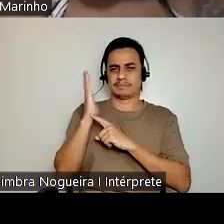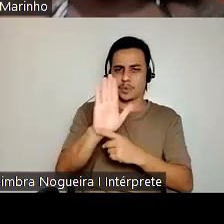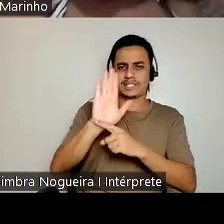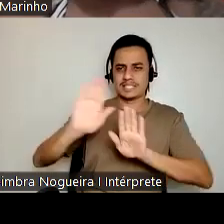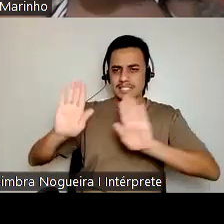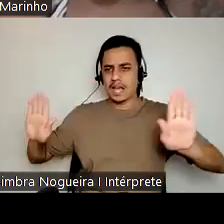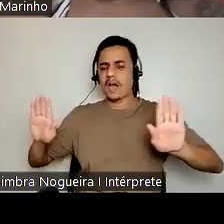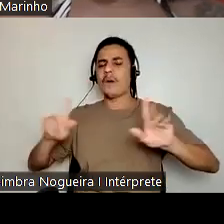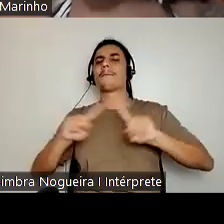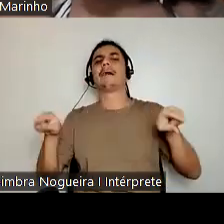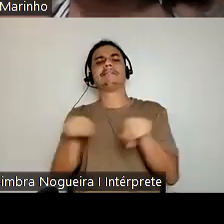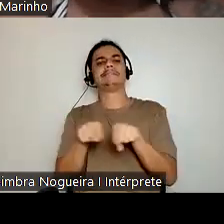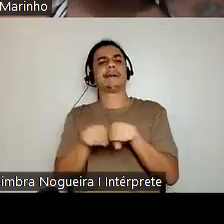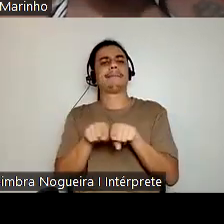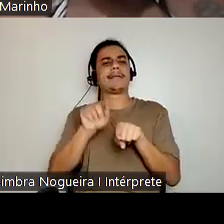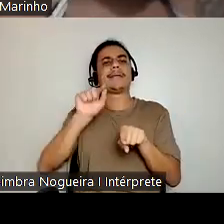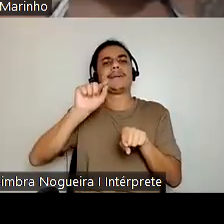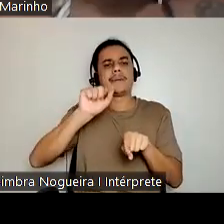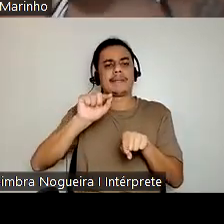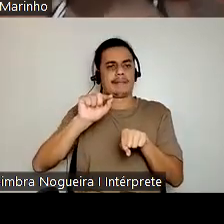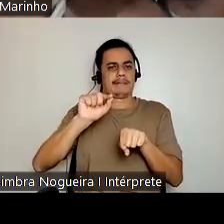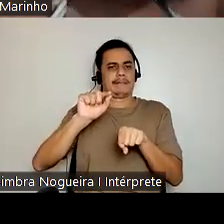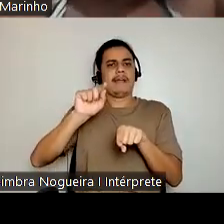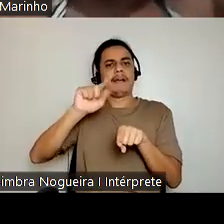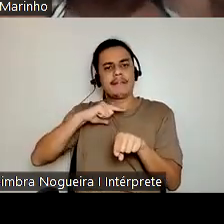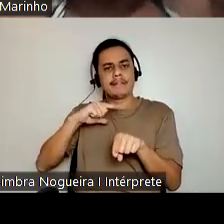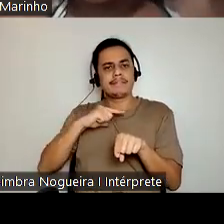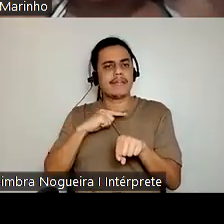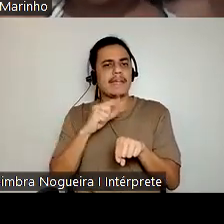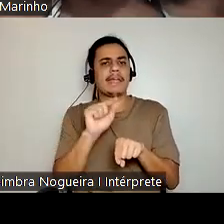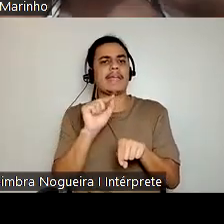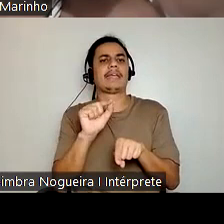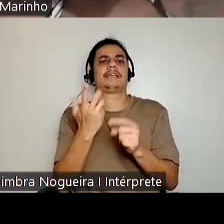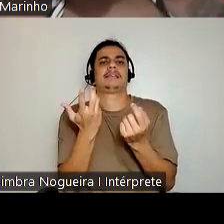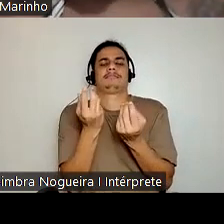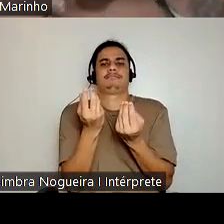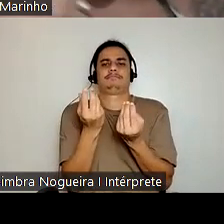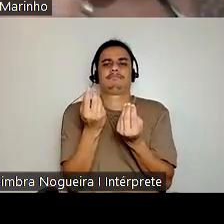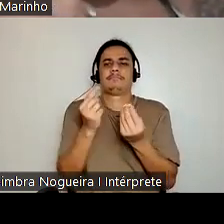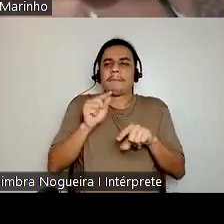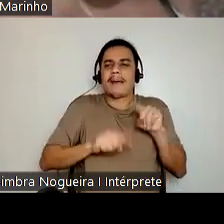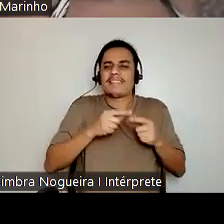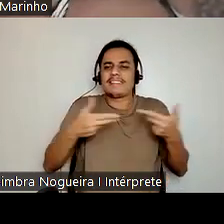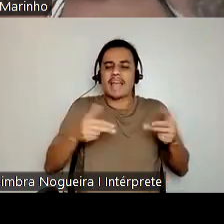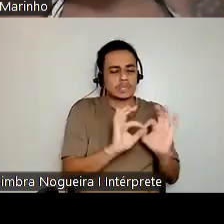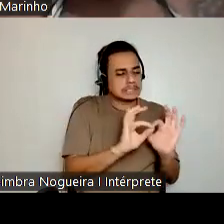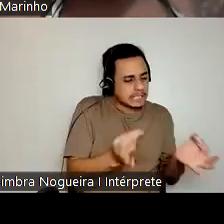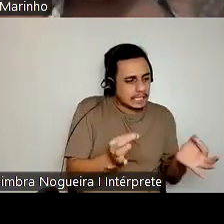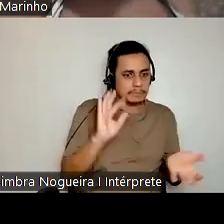de historiadora dessas referências, das primeiras experiências, né? Que a gente pode perceber da